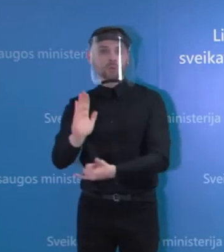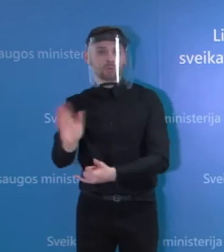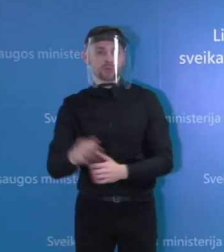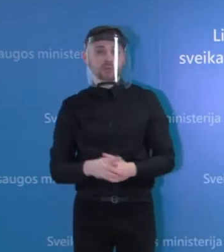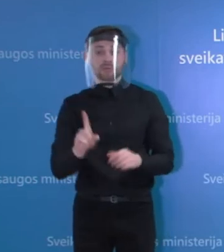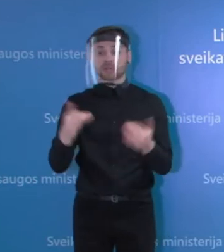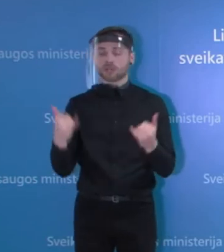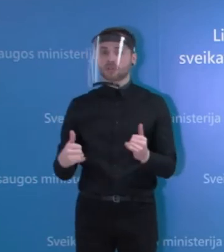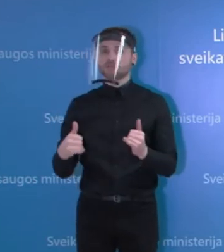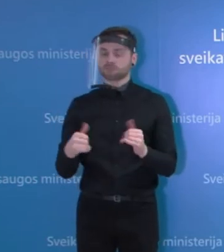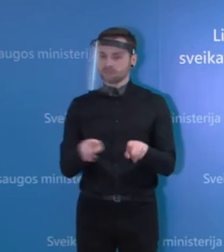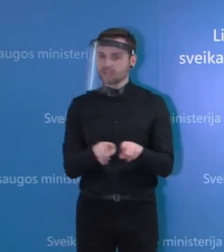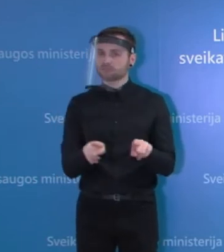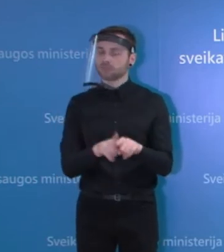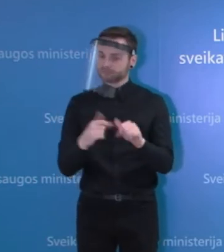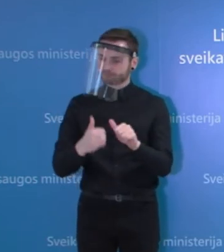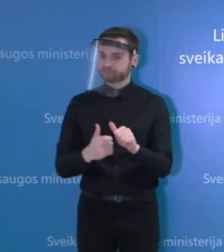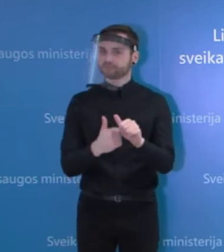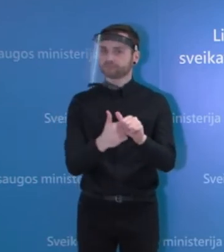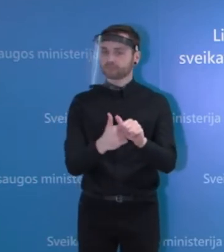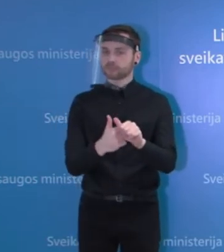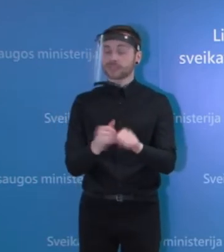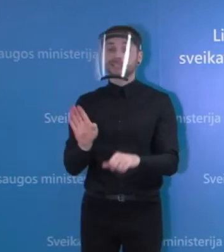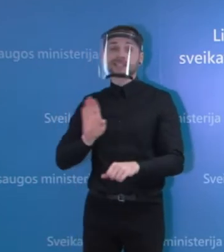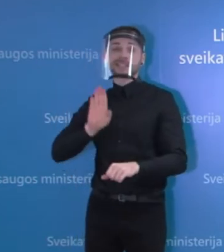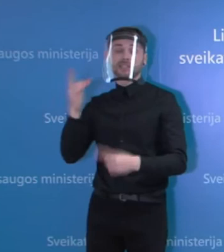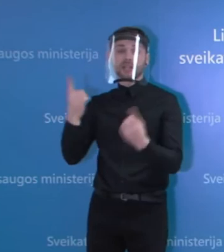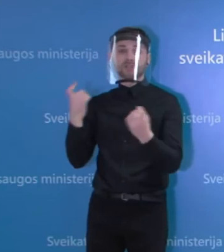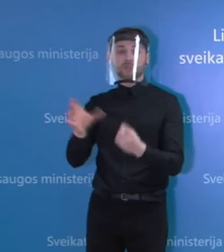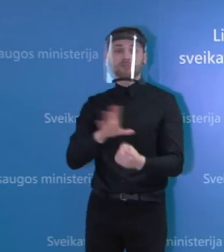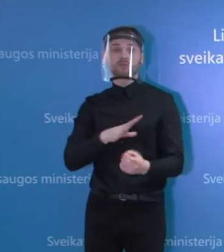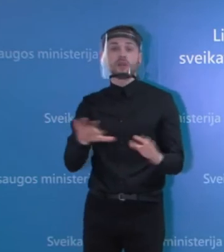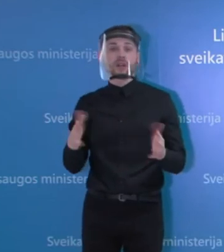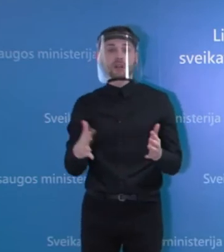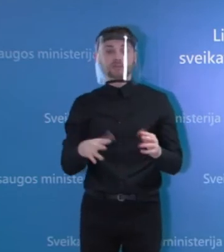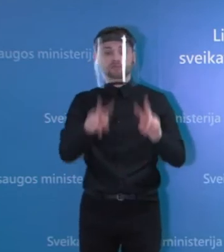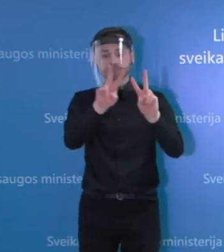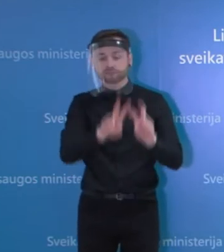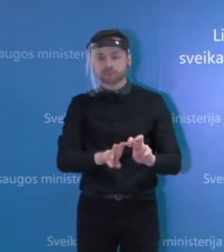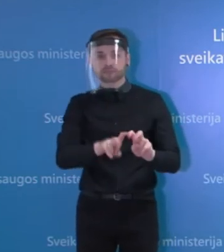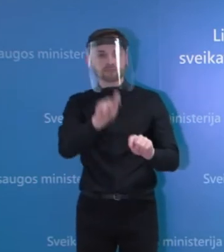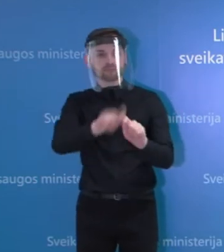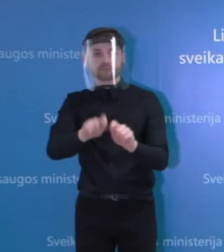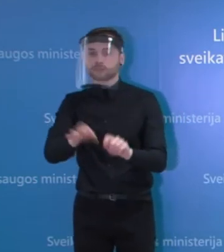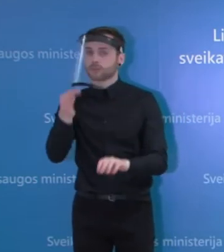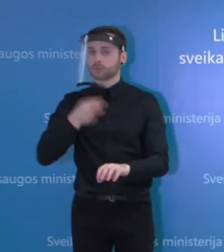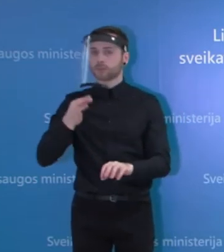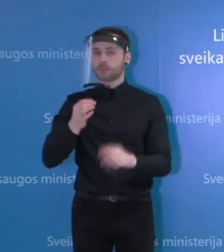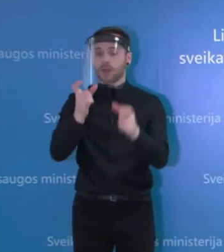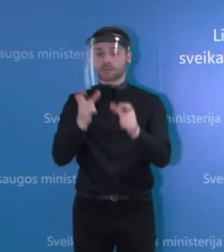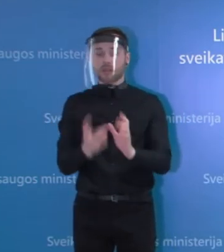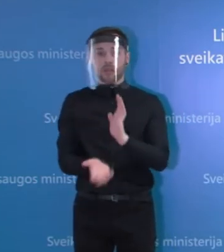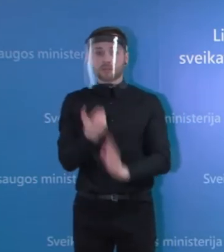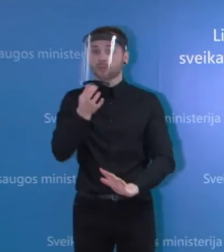viskas kaip yra, nes dar ryta buvo nemaža dalis pačių mėginių neištirta, dar neturėjom atsakymų.